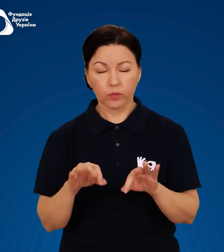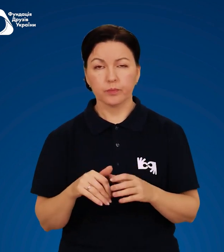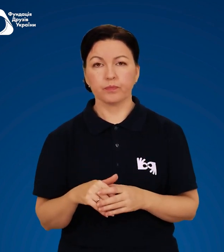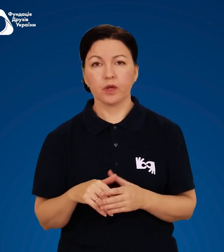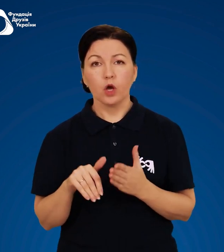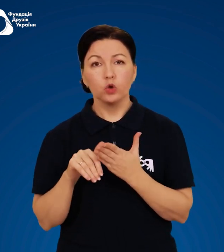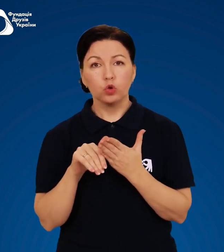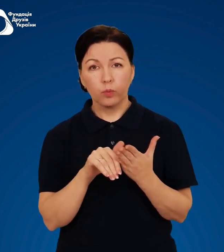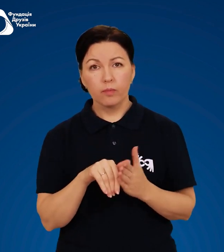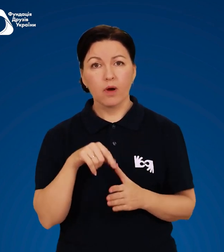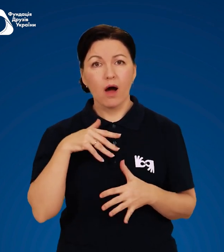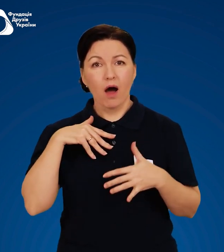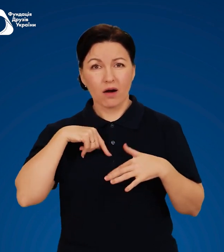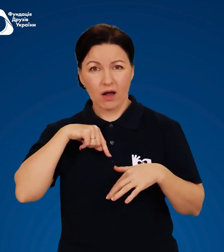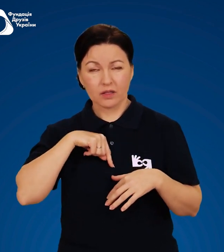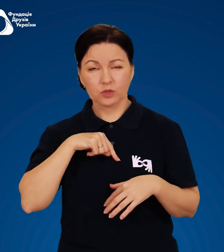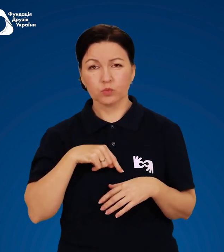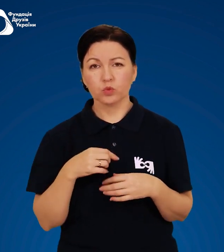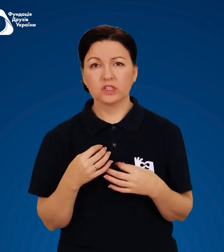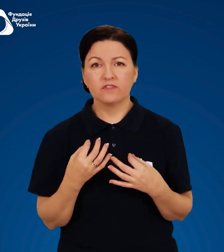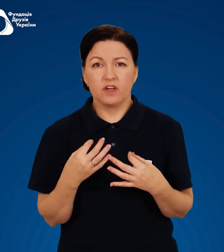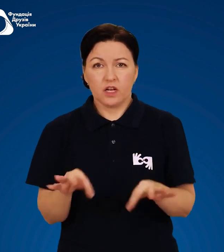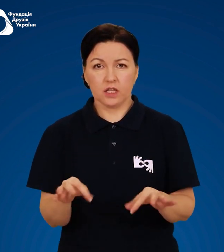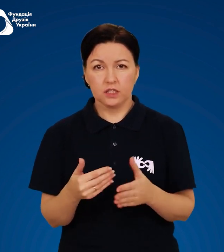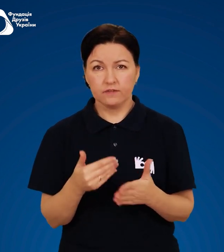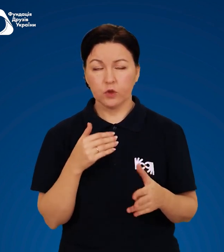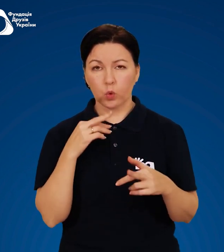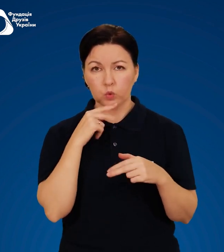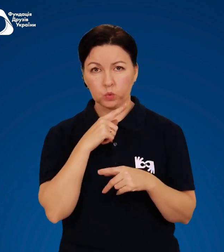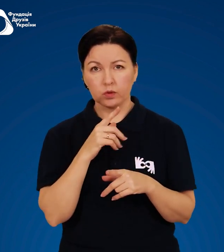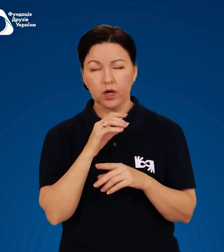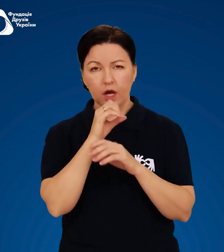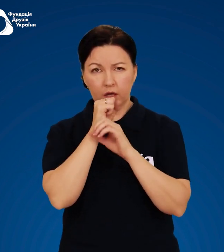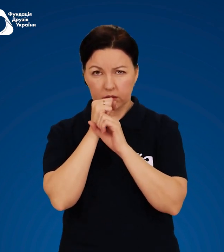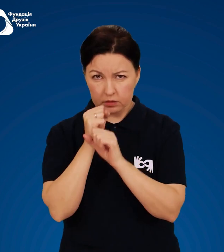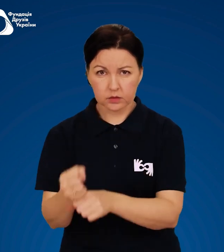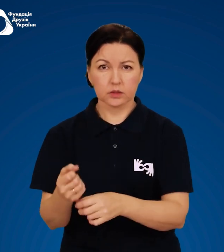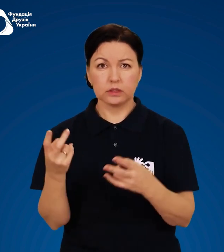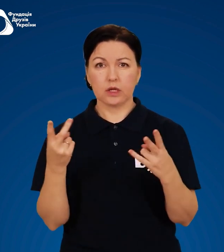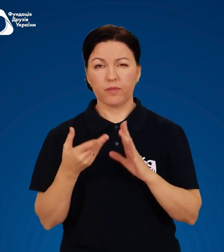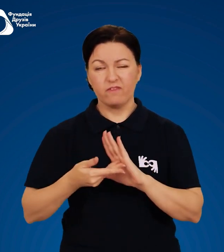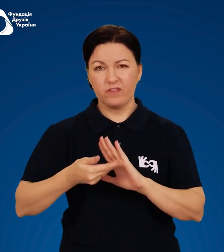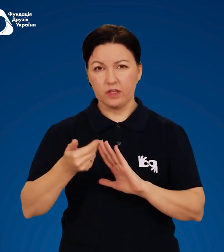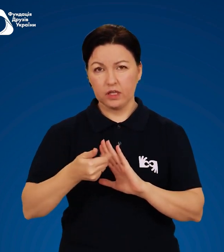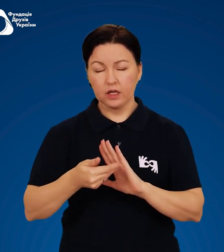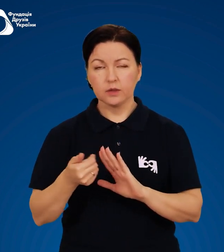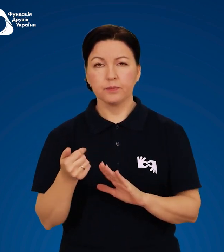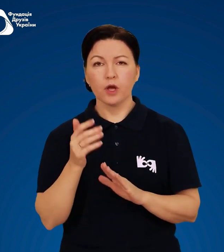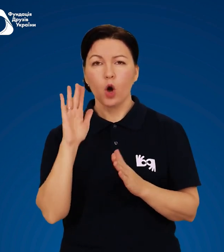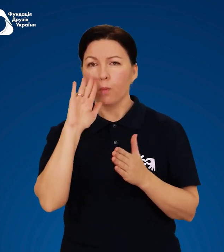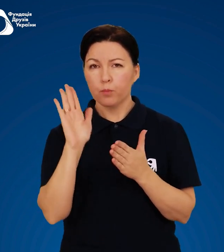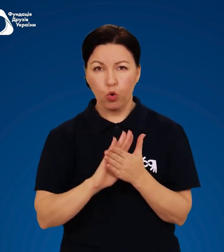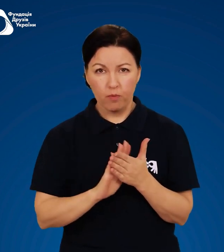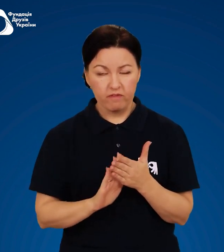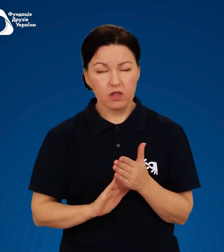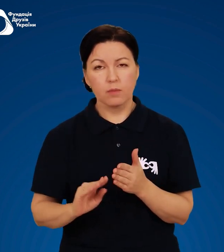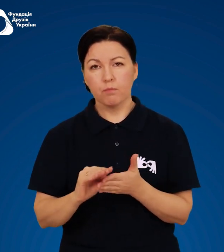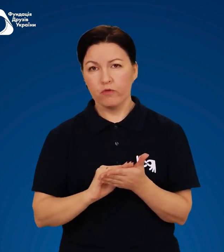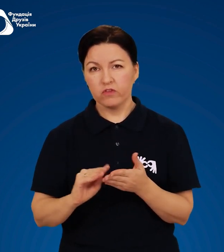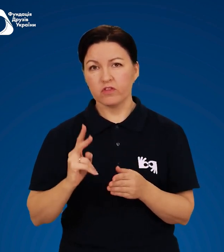Допоможіть організму звільнитися від отрути. Викличте блювоту. Промивання повторити